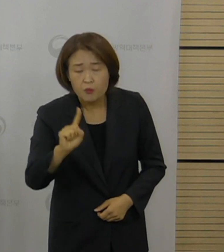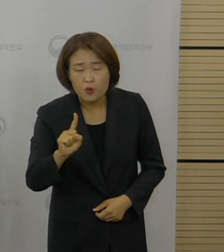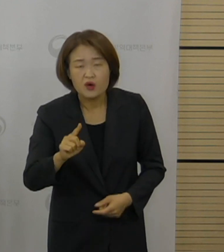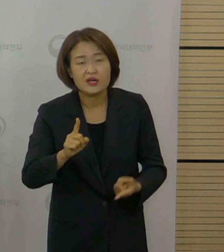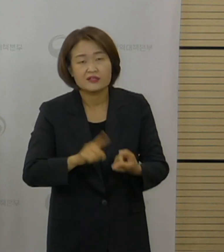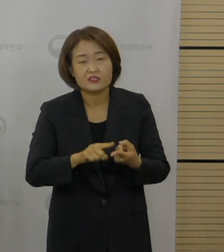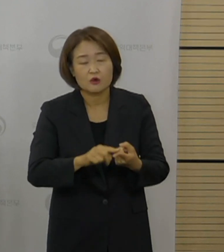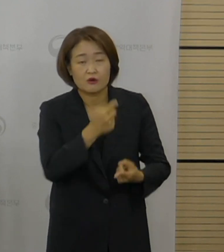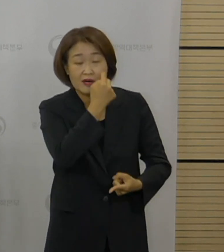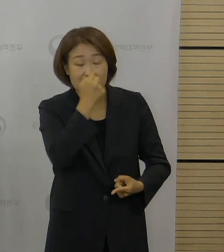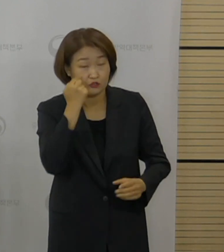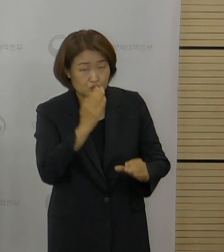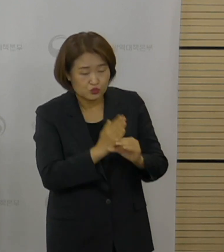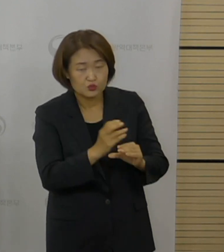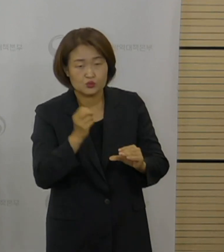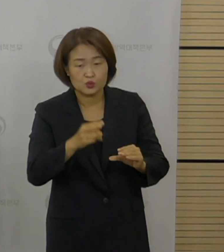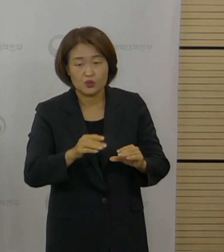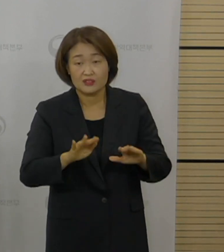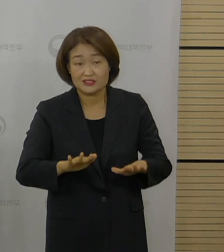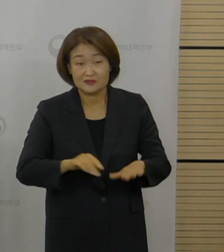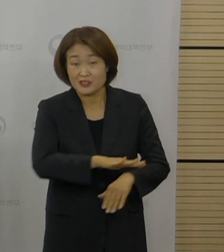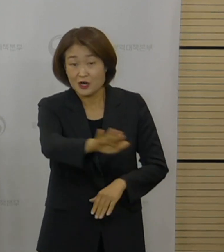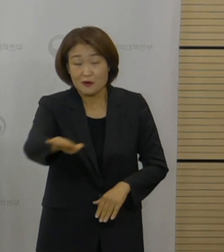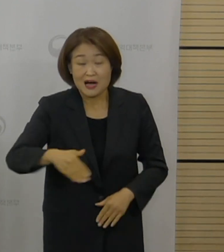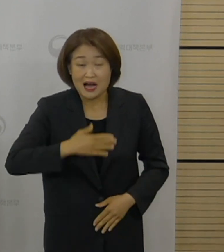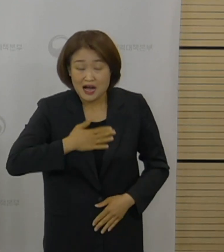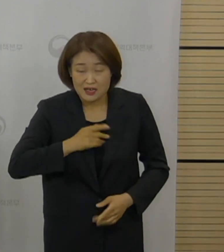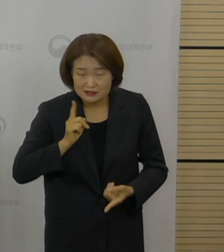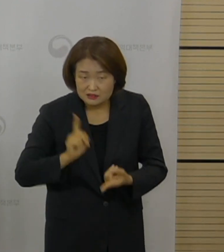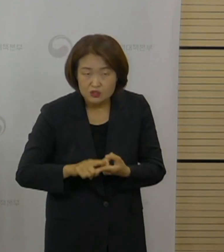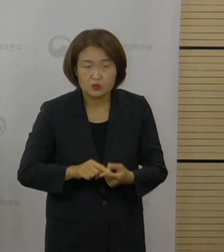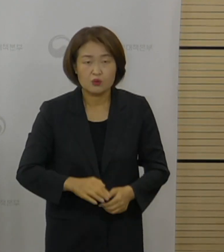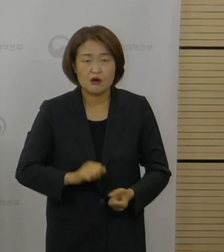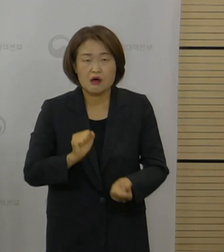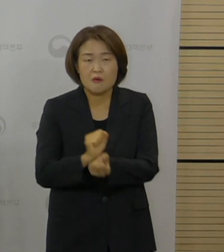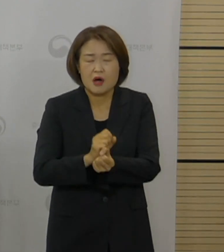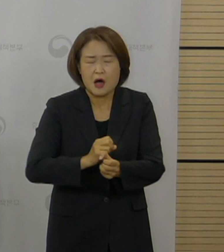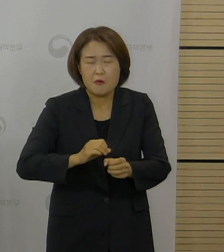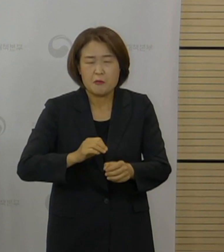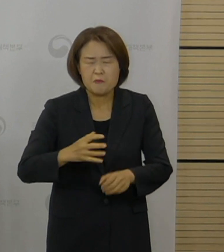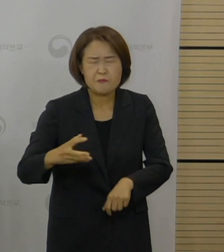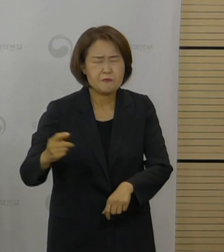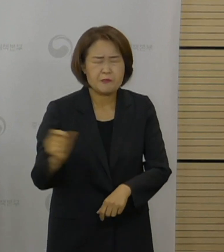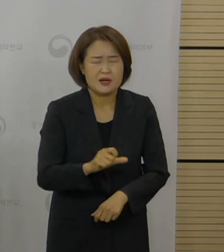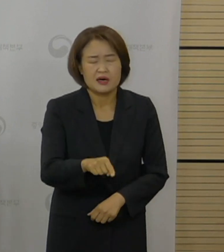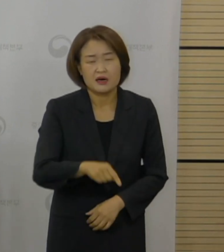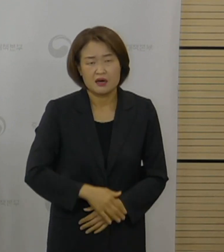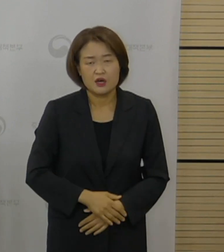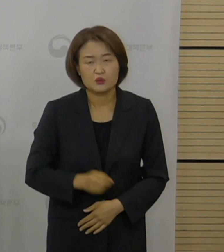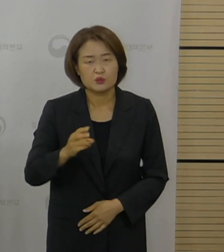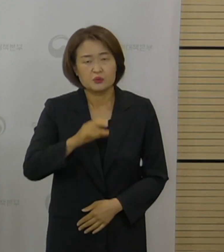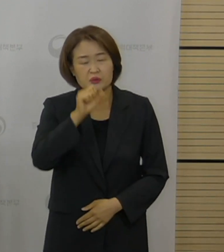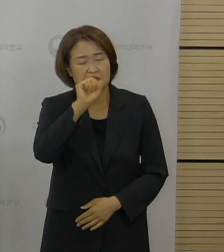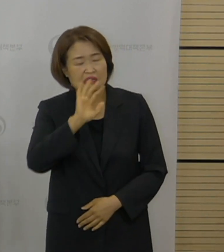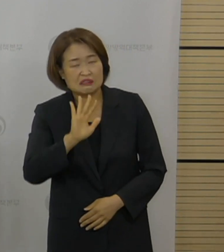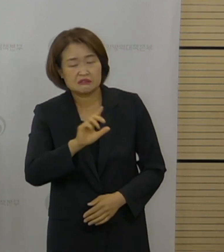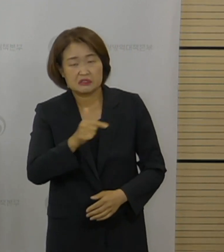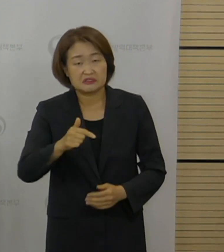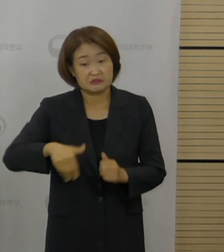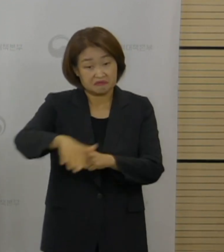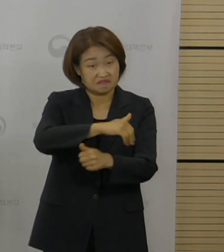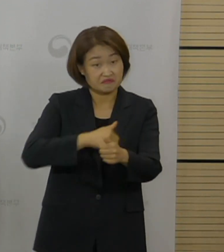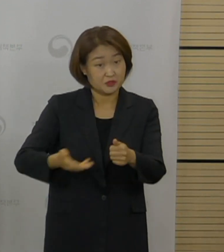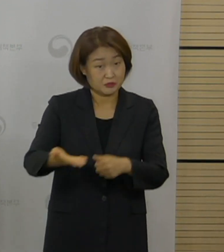강하다라는 것들이 알려져 있고 나머지 부정적인 영향을 미친다는 것도 보고가 되고 있는 상황이어서